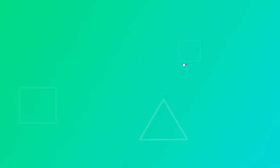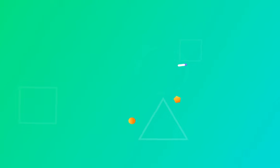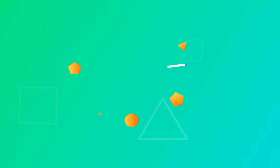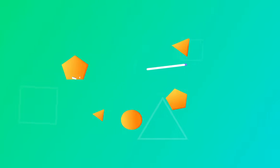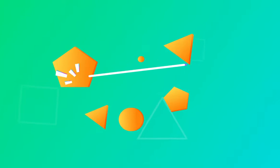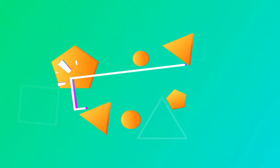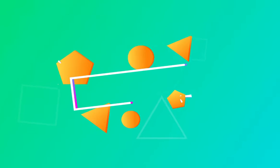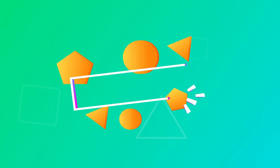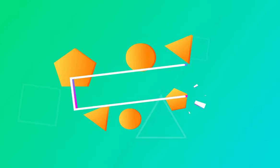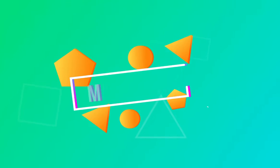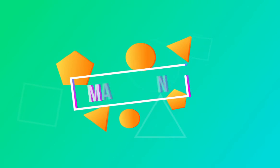Intro